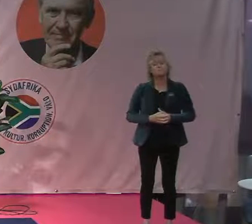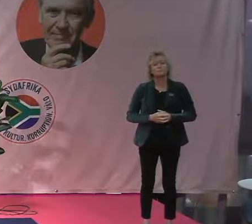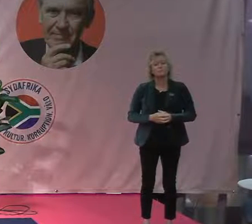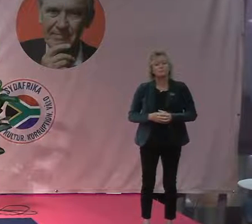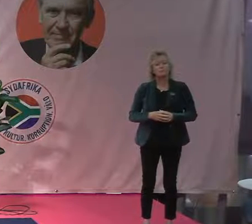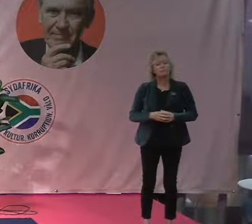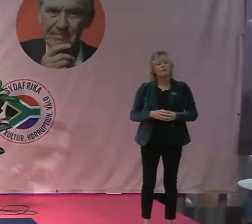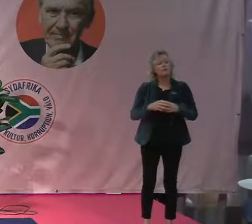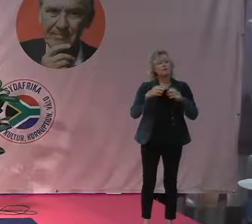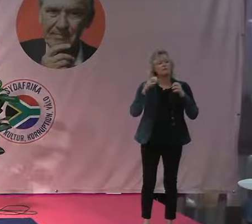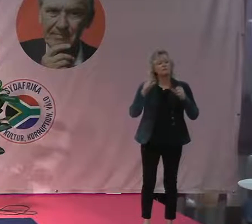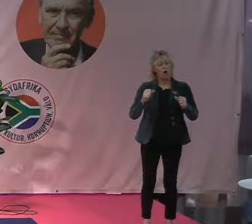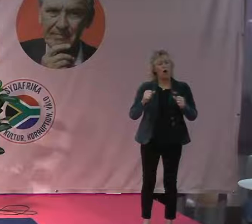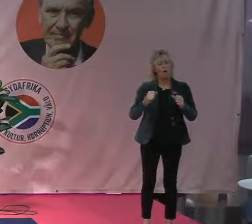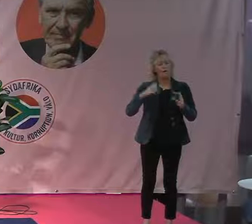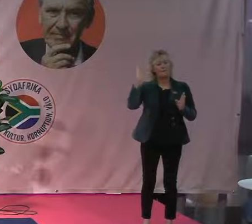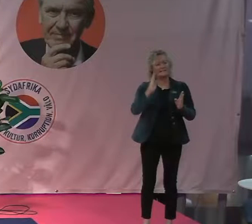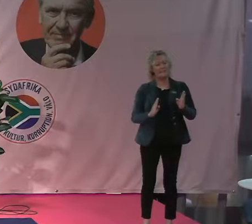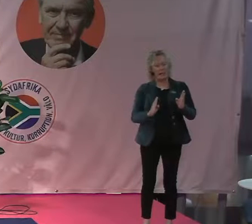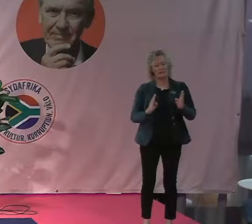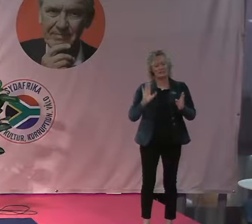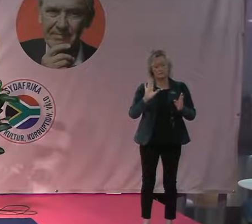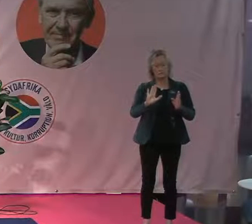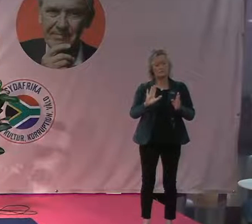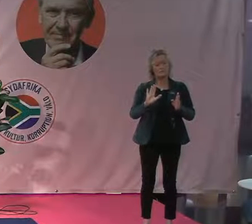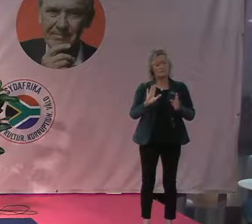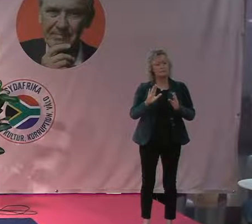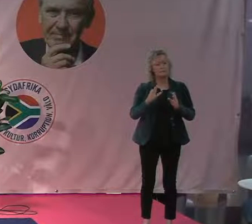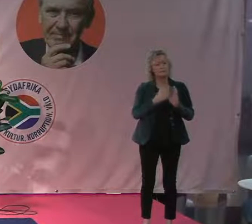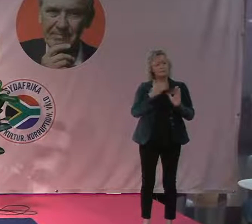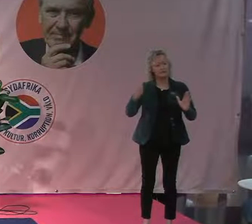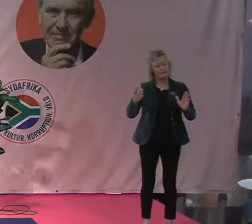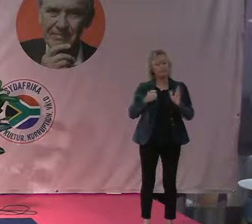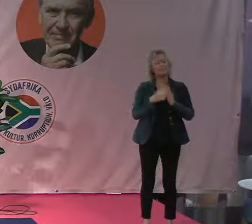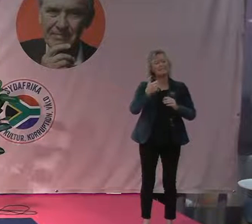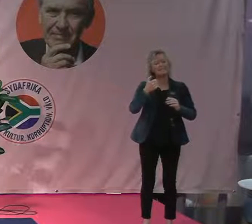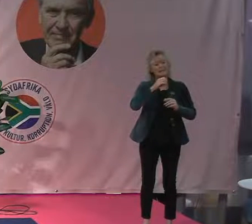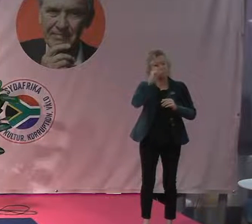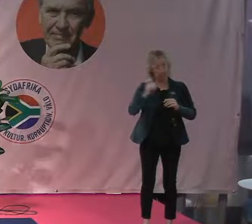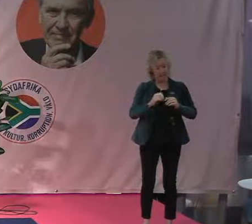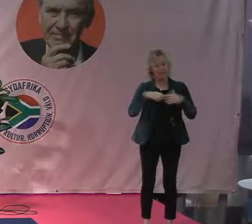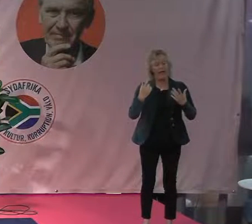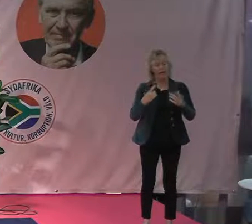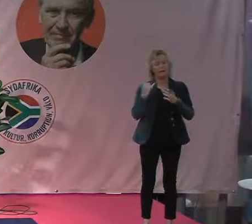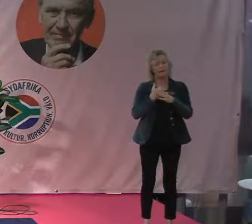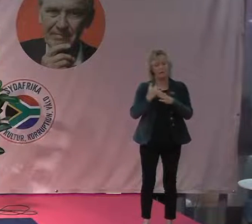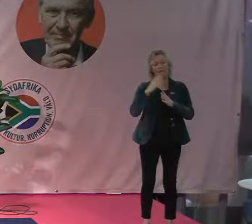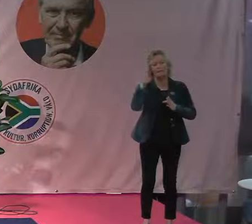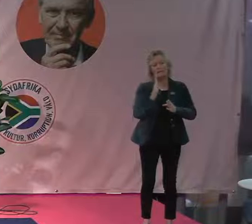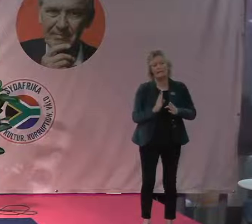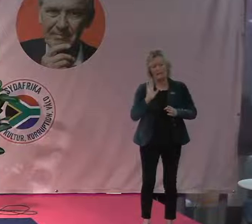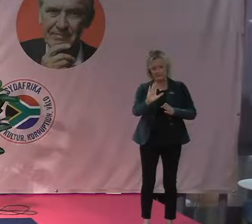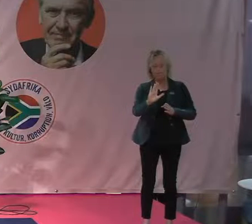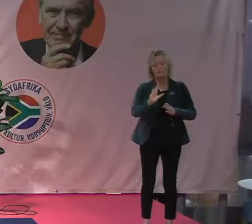prata ur ett brasilianskt perspektiv. Dels för att 60% av Amazonas ligger inom Brasiliens gränser, men också